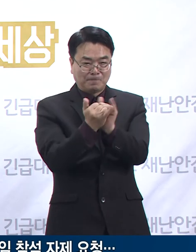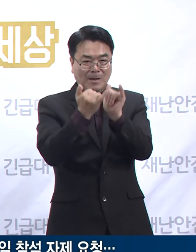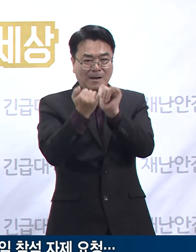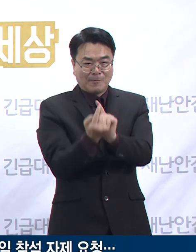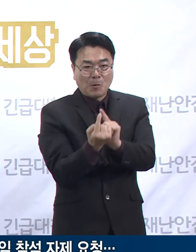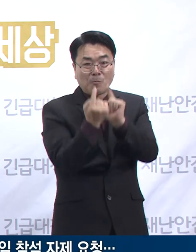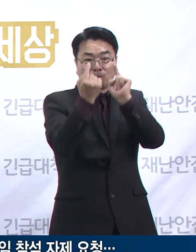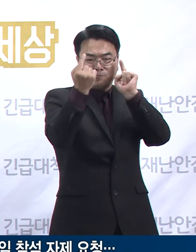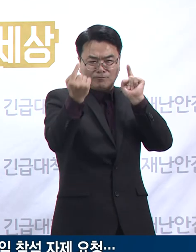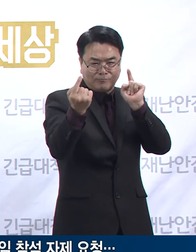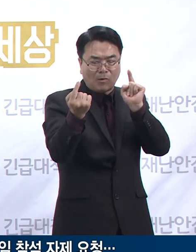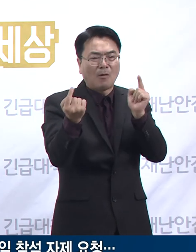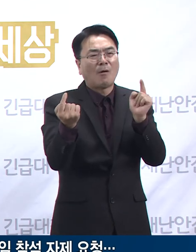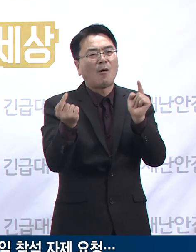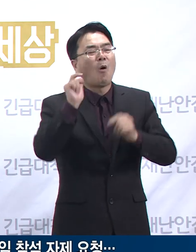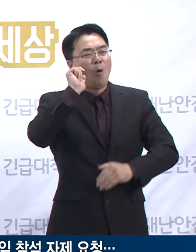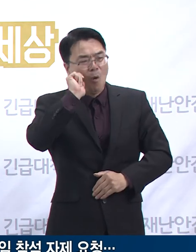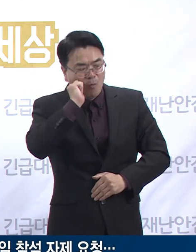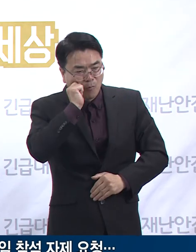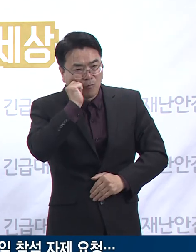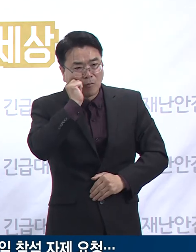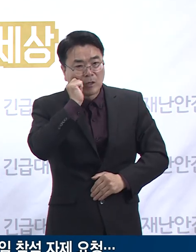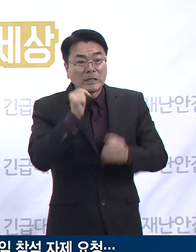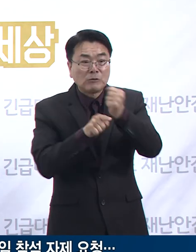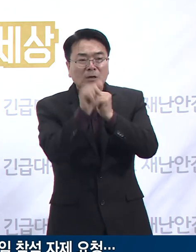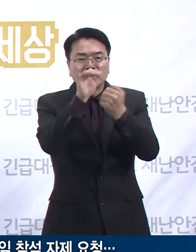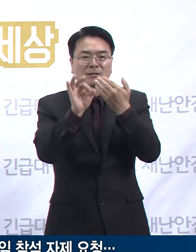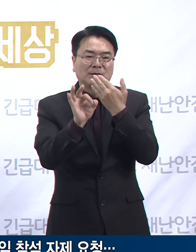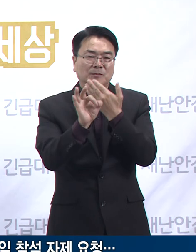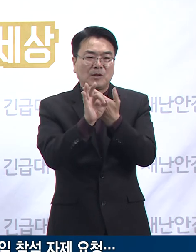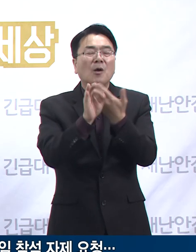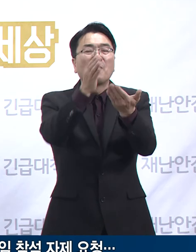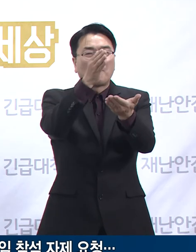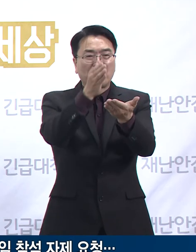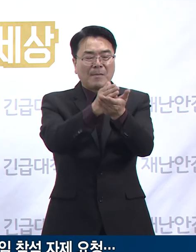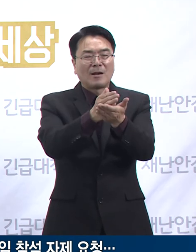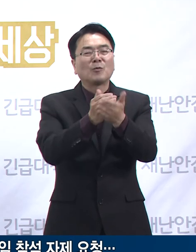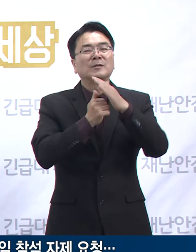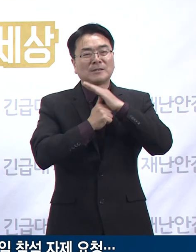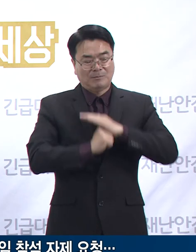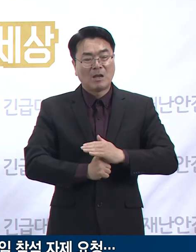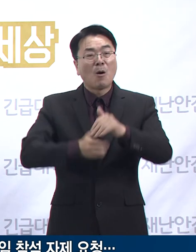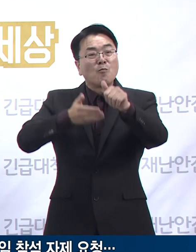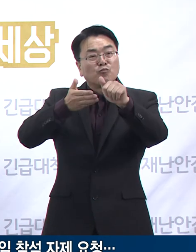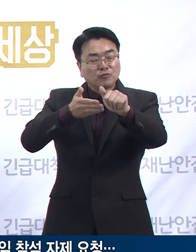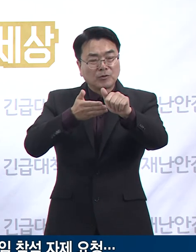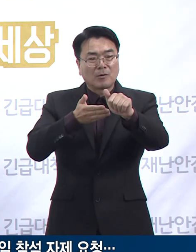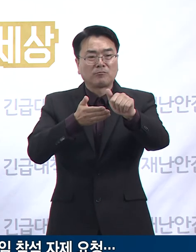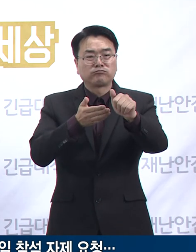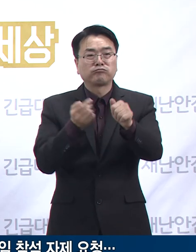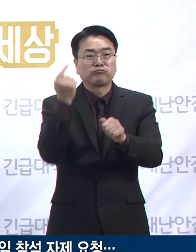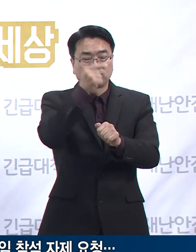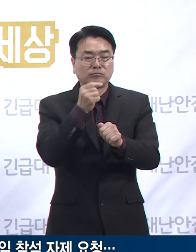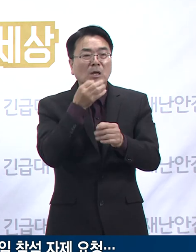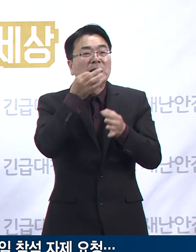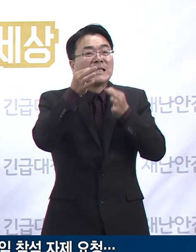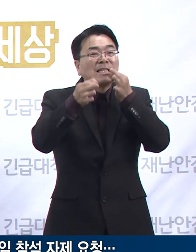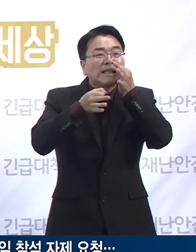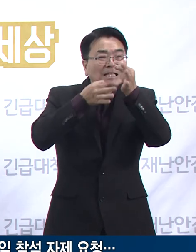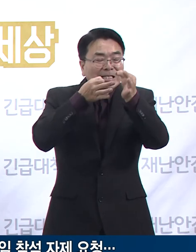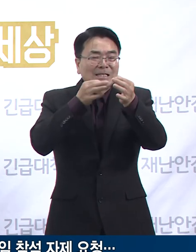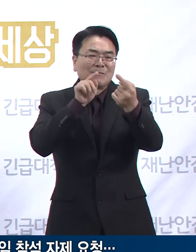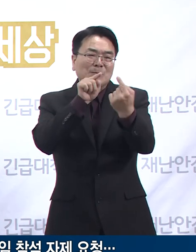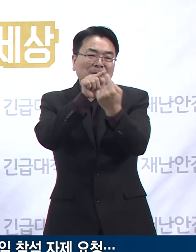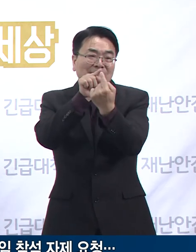공간에서의 행사나 모임 참석은 자제해 주시길 바라겠습니다. 코로나19 조회 감염 공료인 비말 및 접촉을 방지하기 위해서는